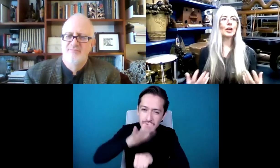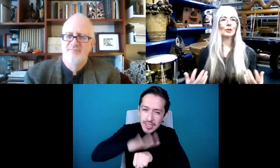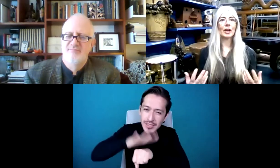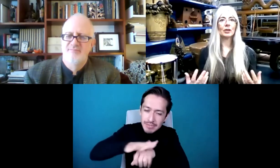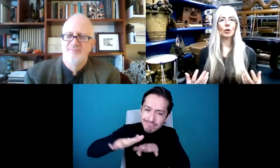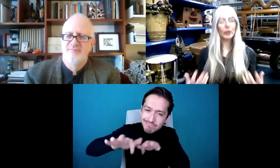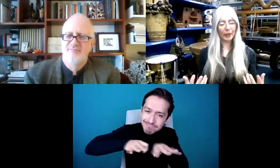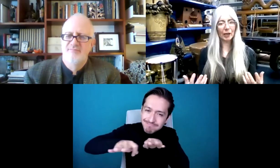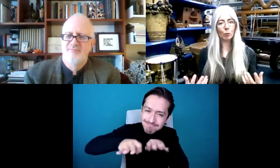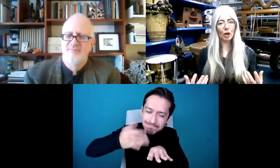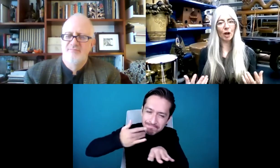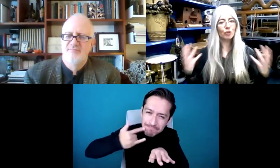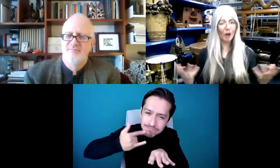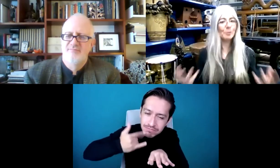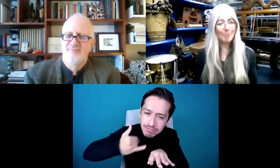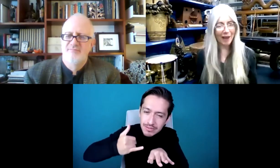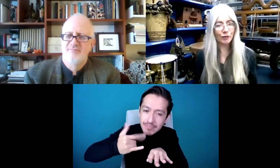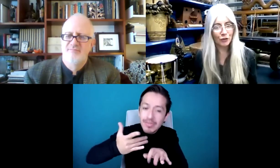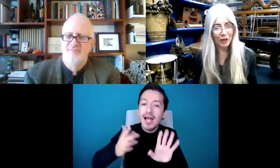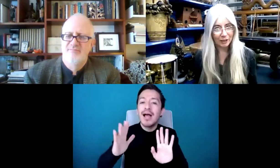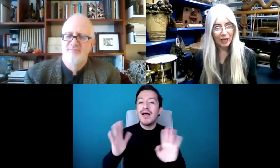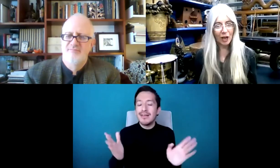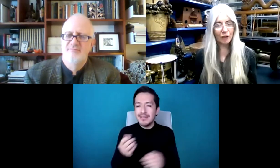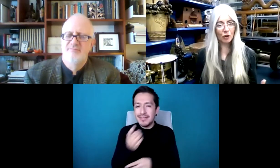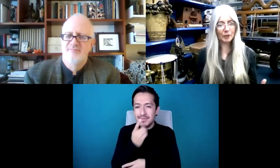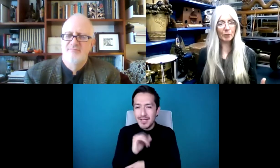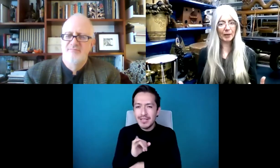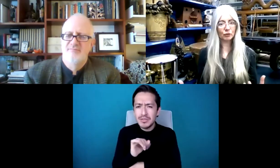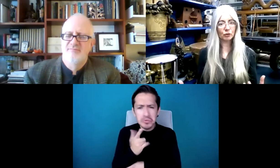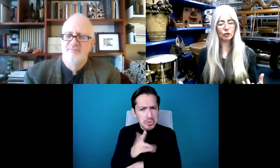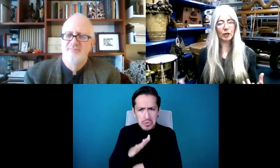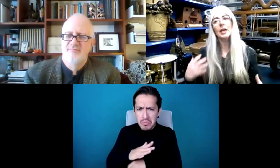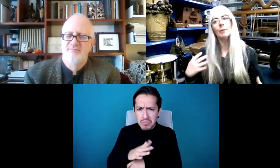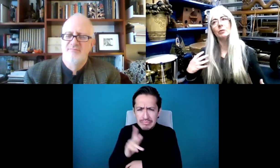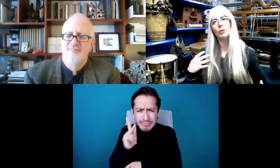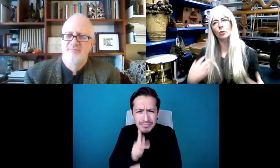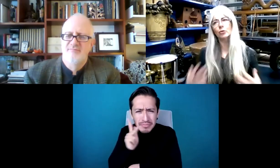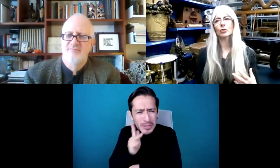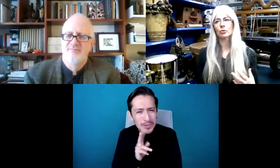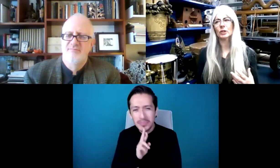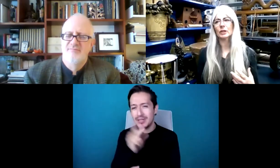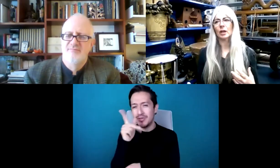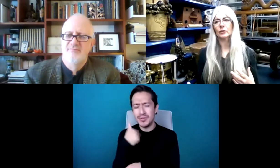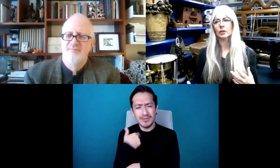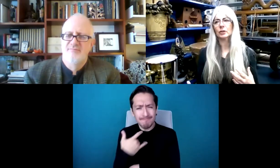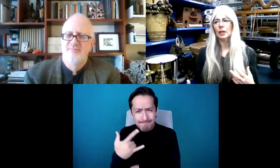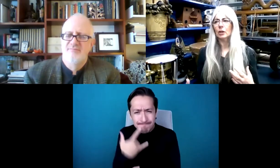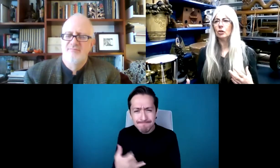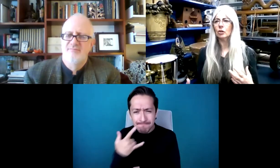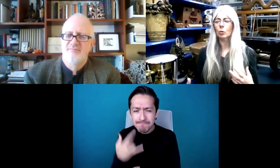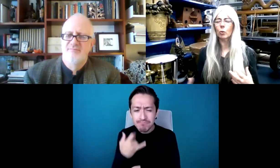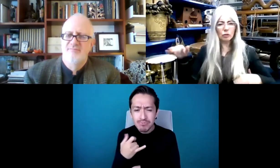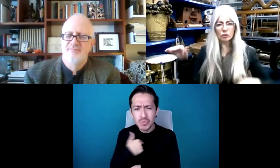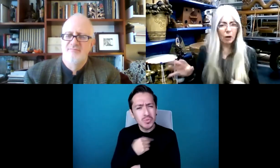nos podemos decir, ok, intenté lo mejor que pude, intenté lo mejor que pude.